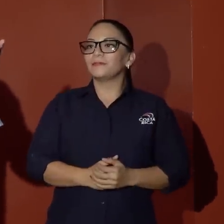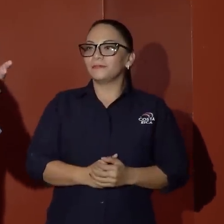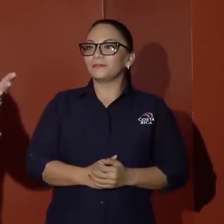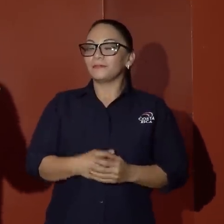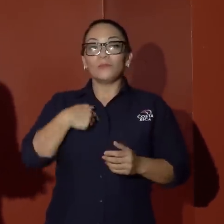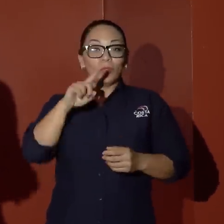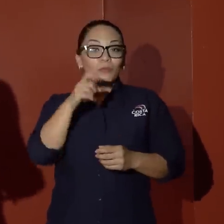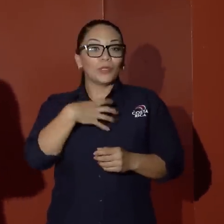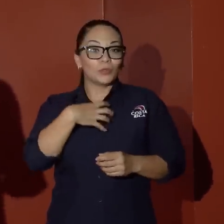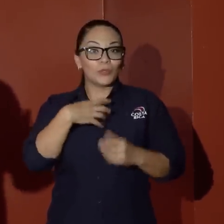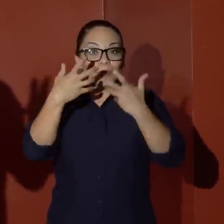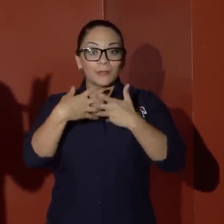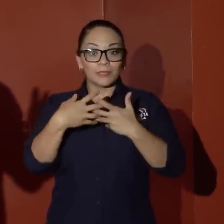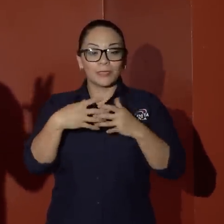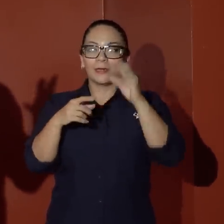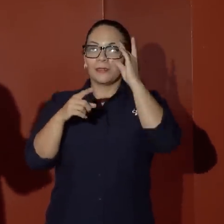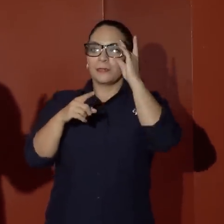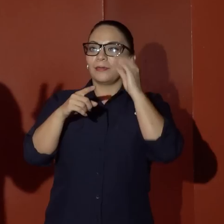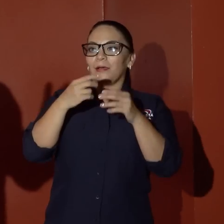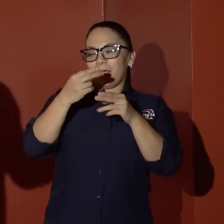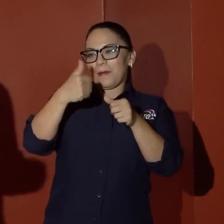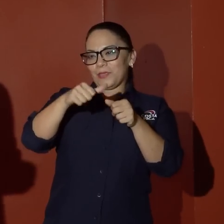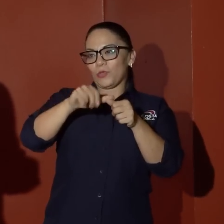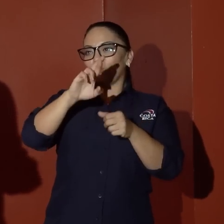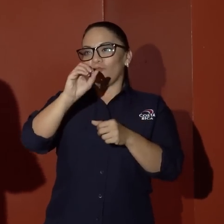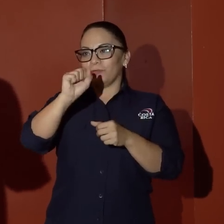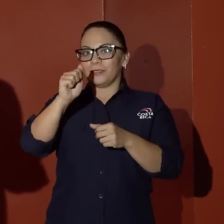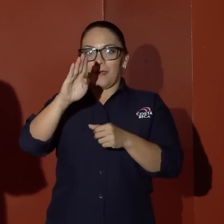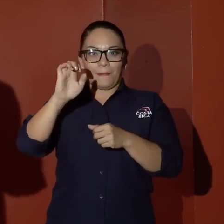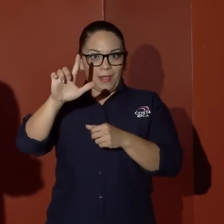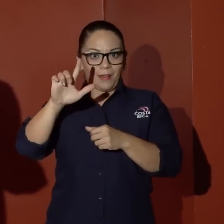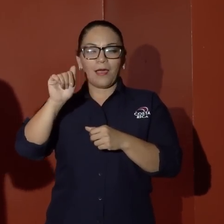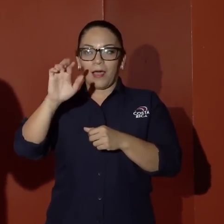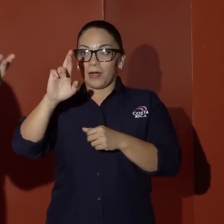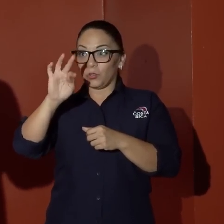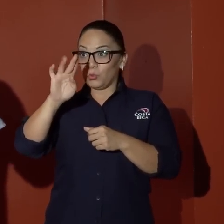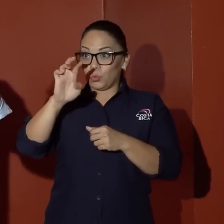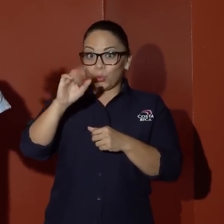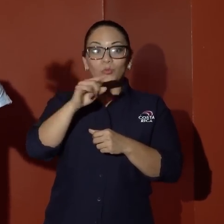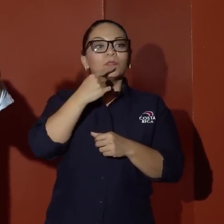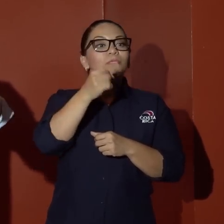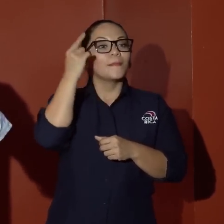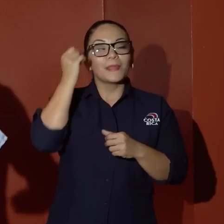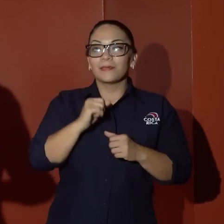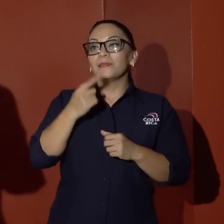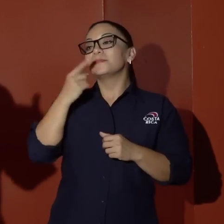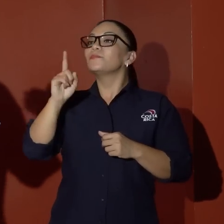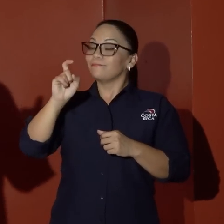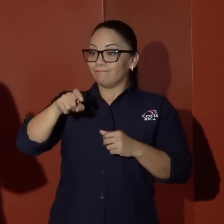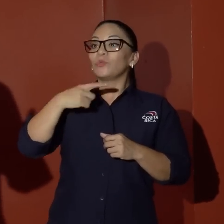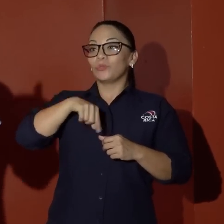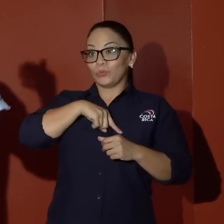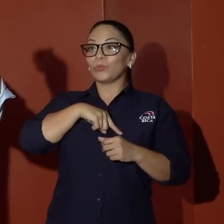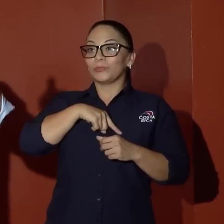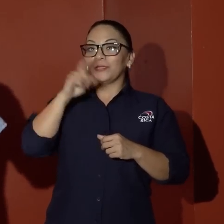Yo le pregunté al dueño señor de apellido Rosabal Don Arturo ¿Usted qué piensa? Dice nosotros tenemos que aumentarla